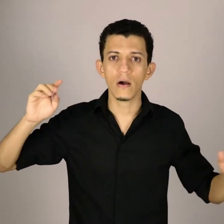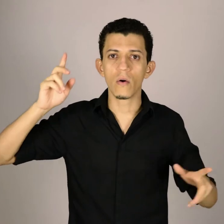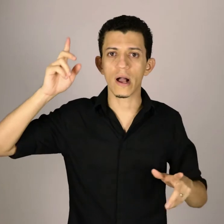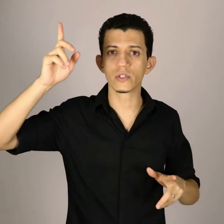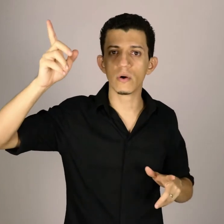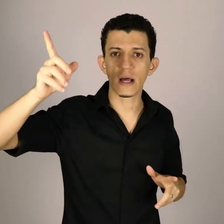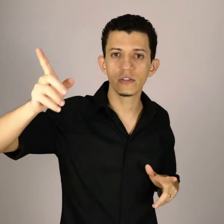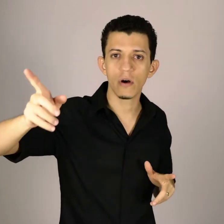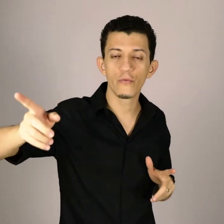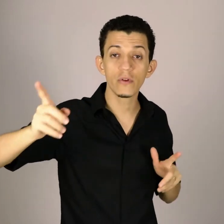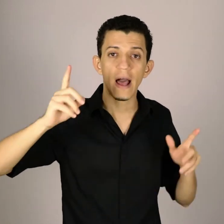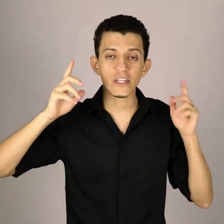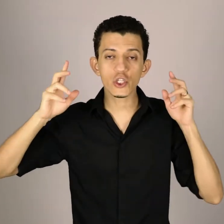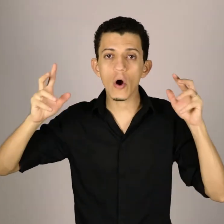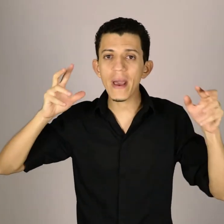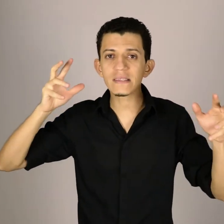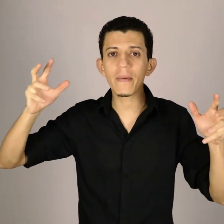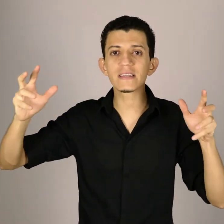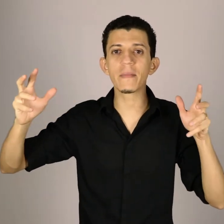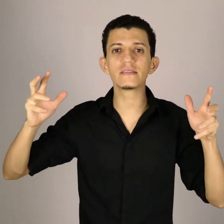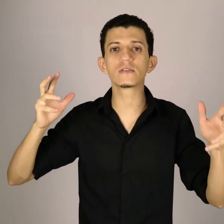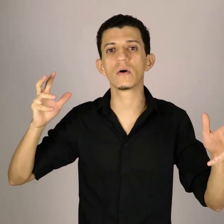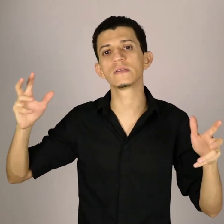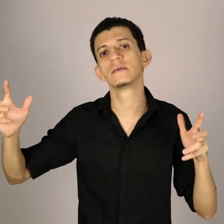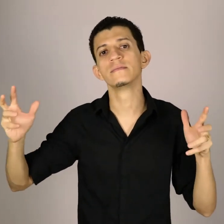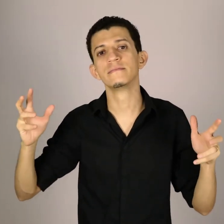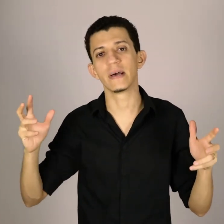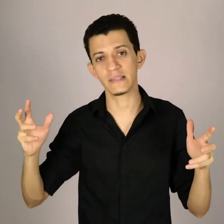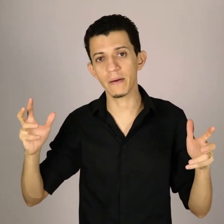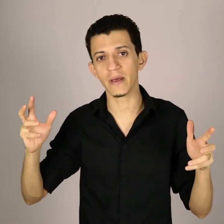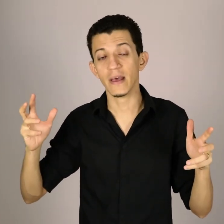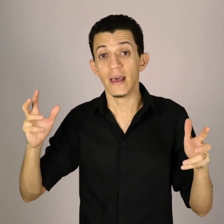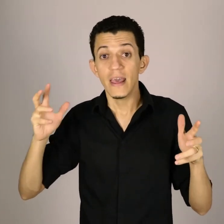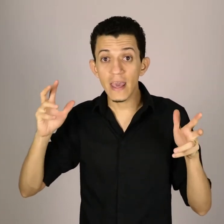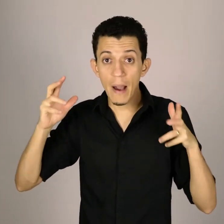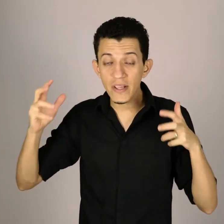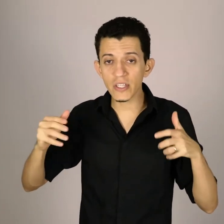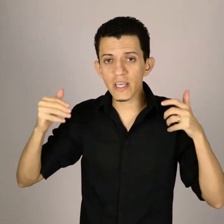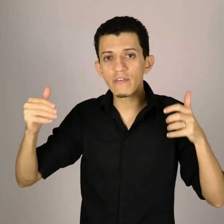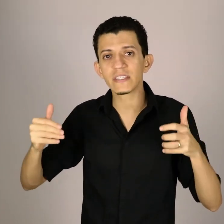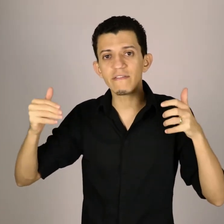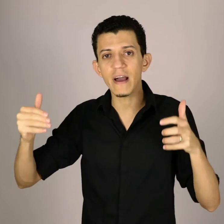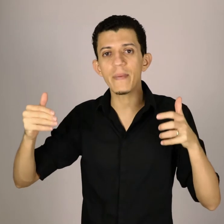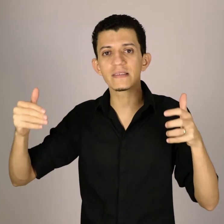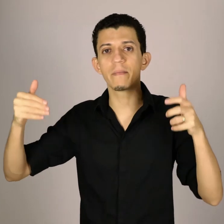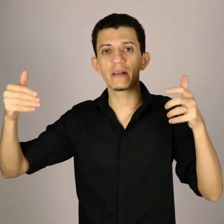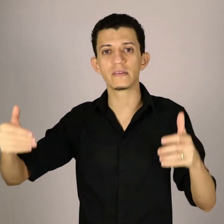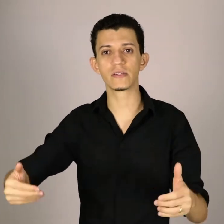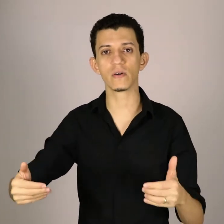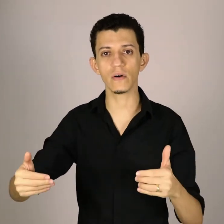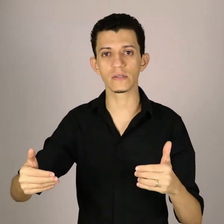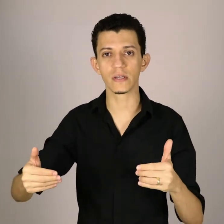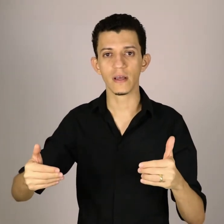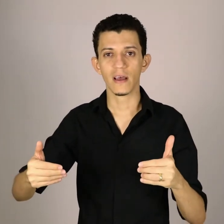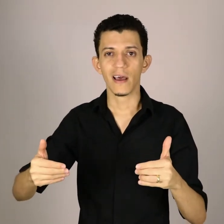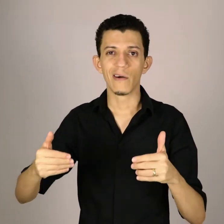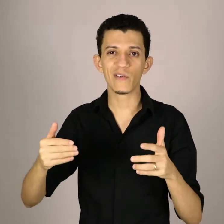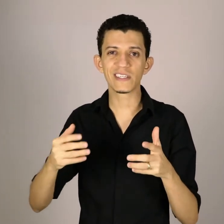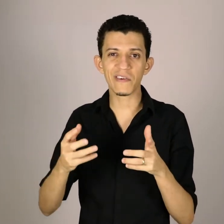um cachorro latindo ao fundo. A gente começa a perceber esses sons, percebe? E à medida que você vai percebendo esses sons, você vai